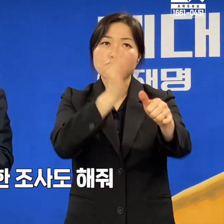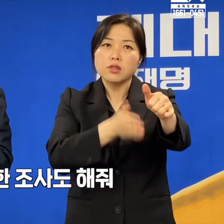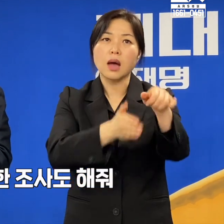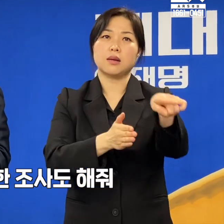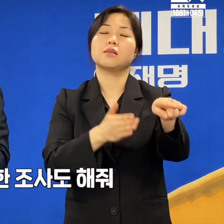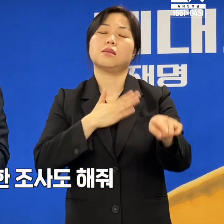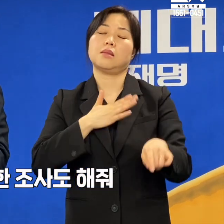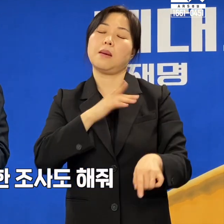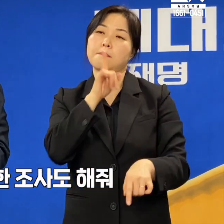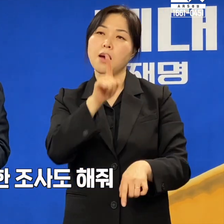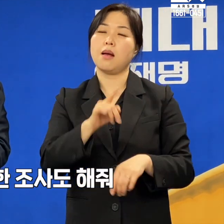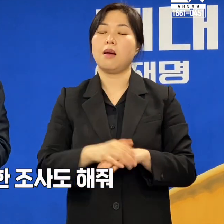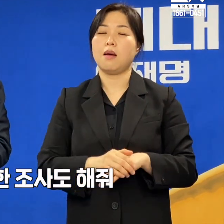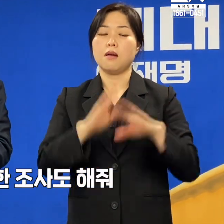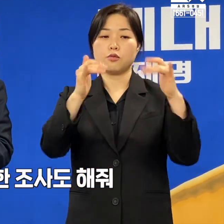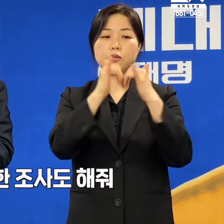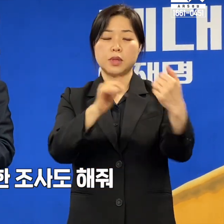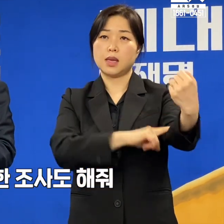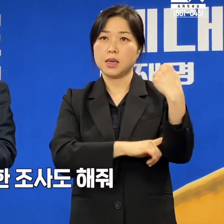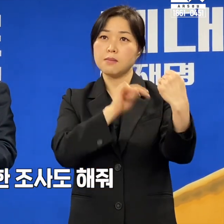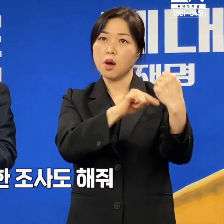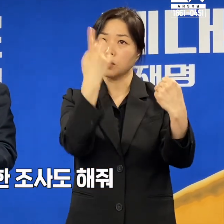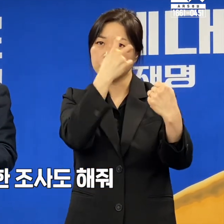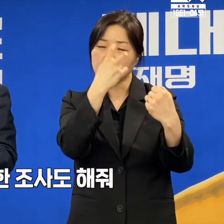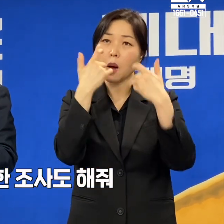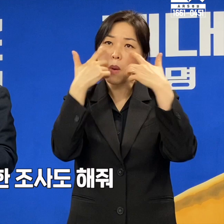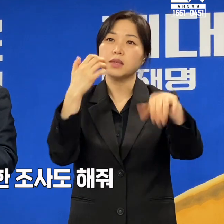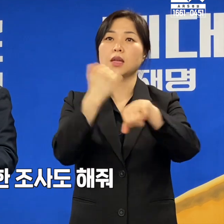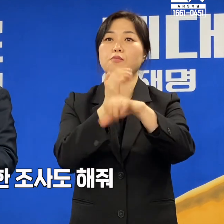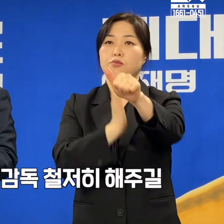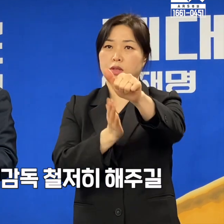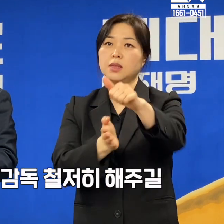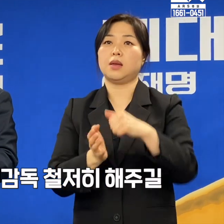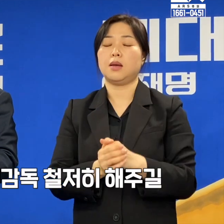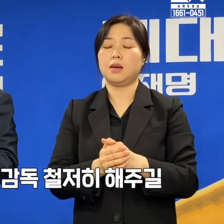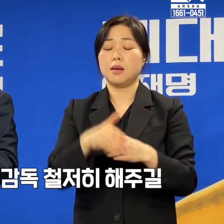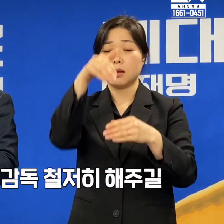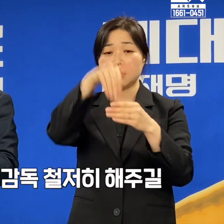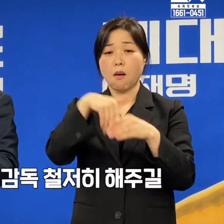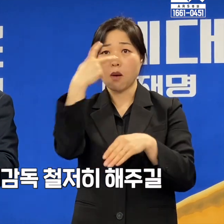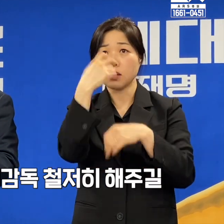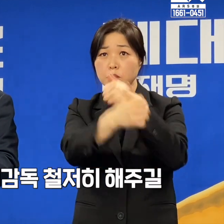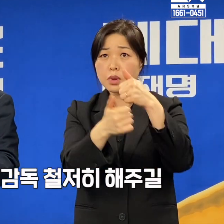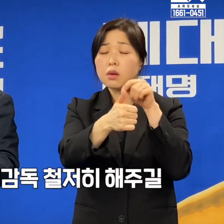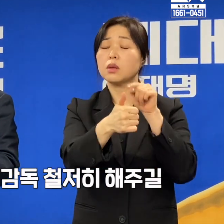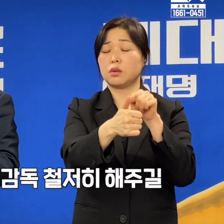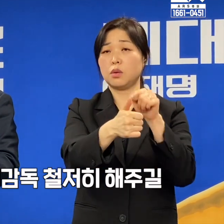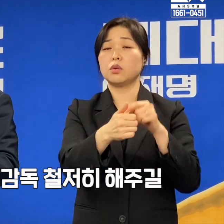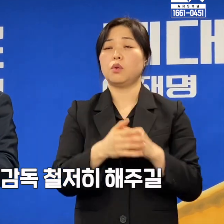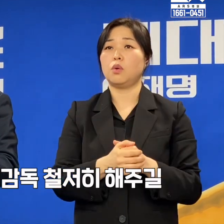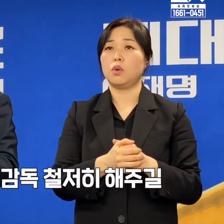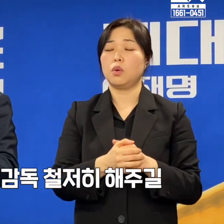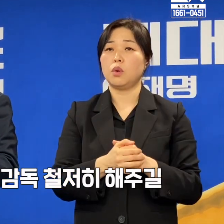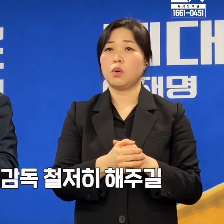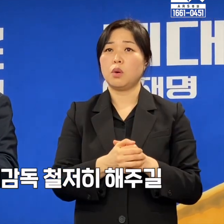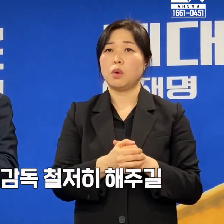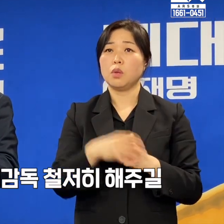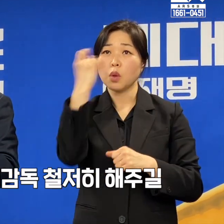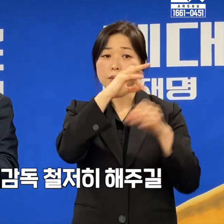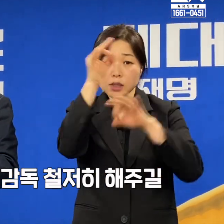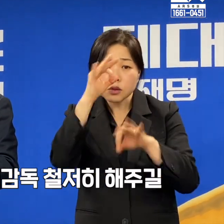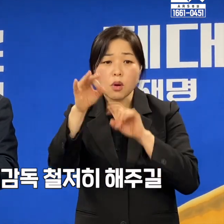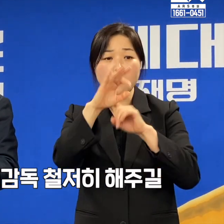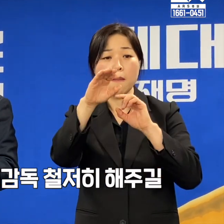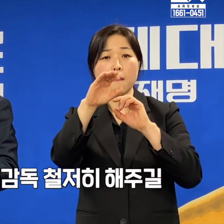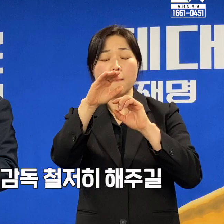대해서 국민의힘만 정확히 조사를 하길 바랍니다. 선거관리위원회에서도 이와 같은 일이 없도록